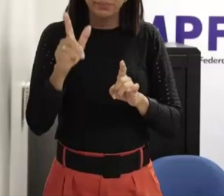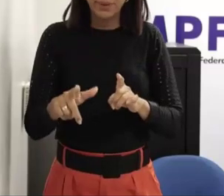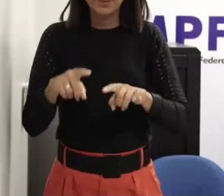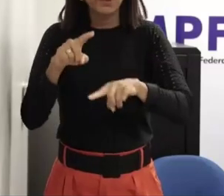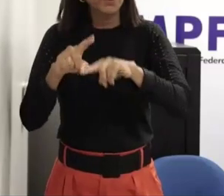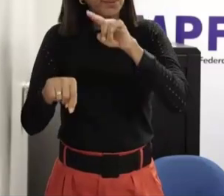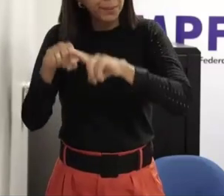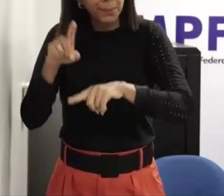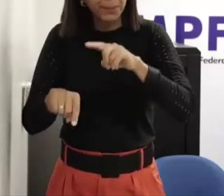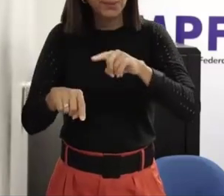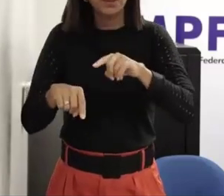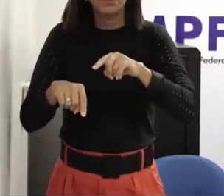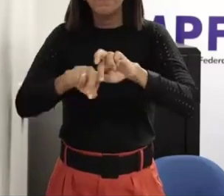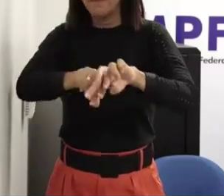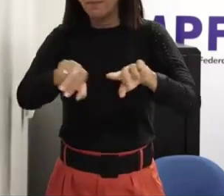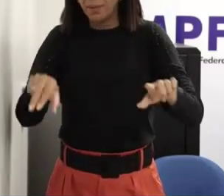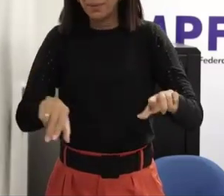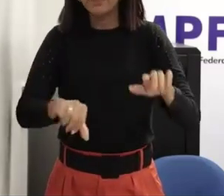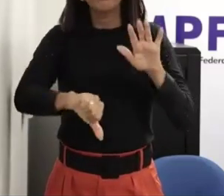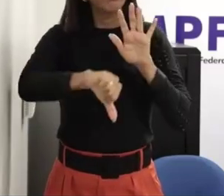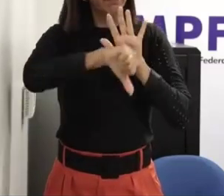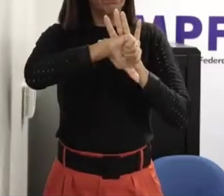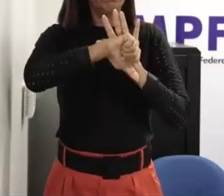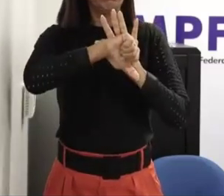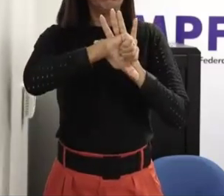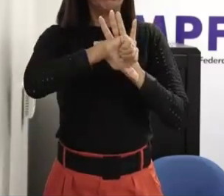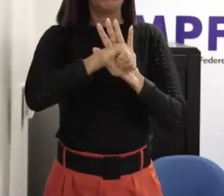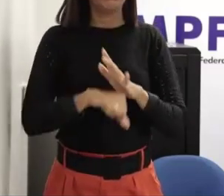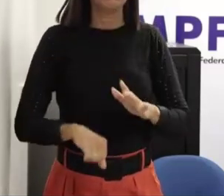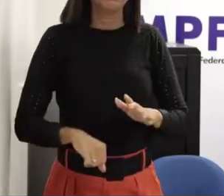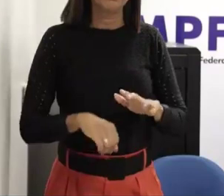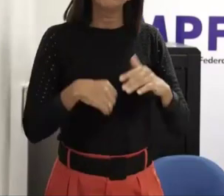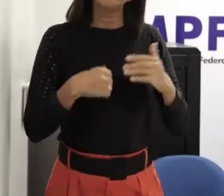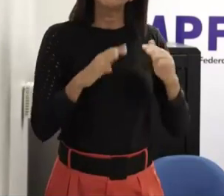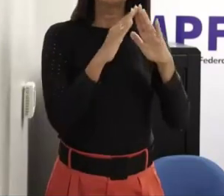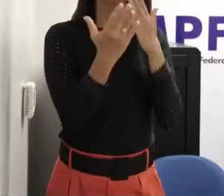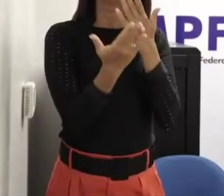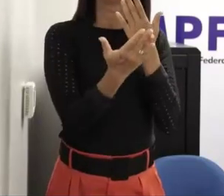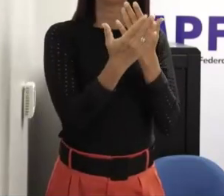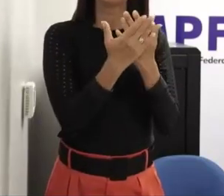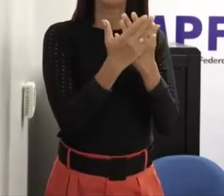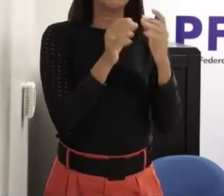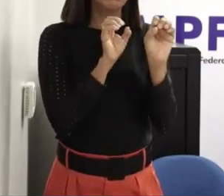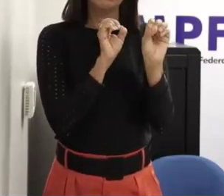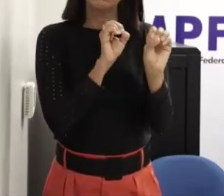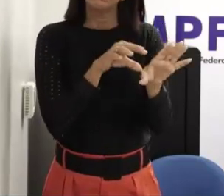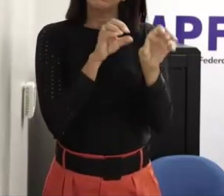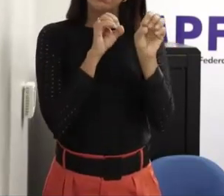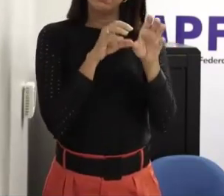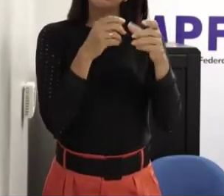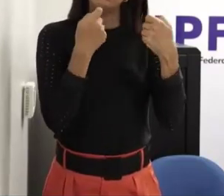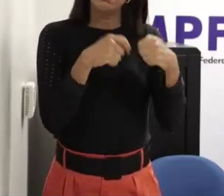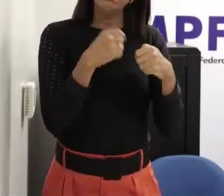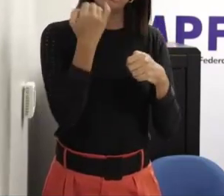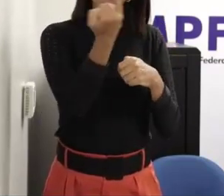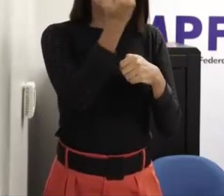necessário investir em informação obviamente que a educação tem um papel fundamental porque a educação é transversal a